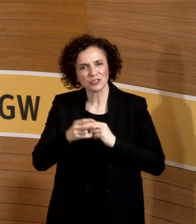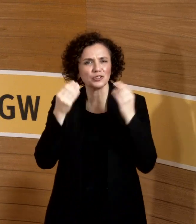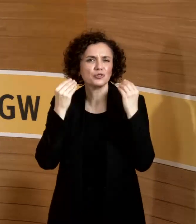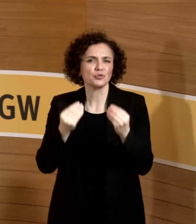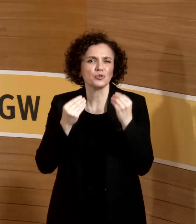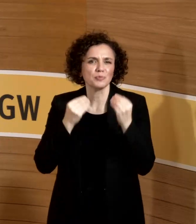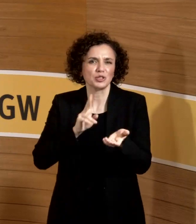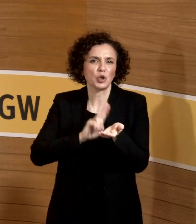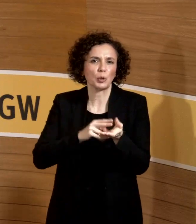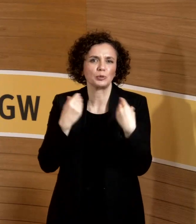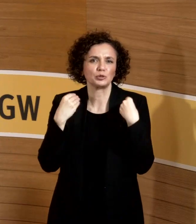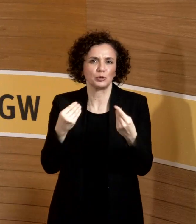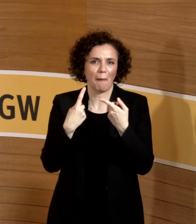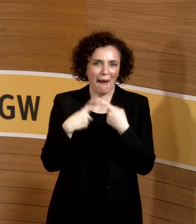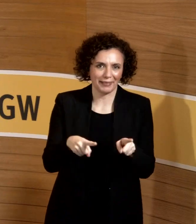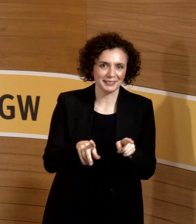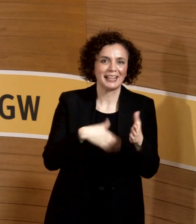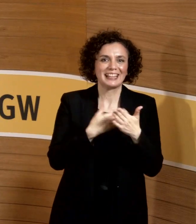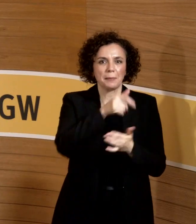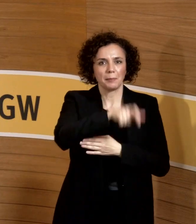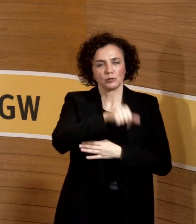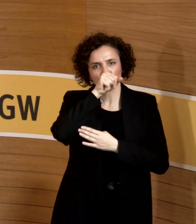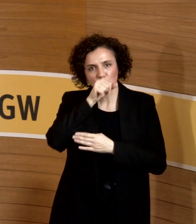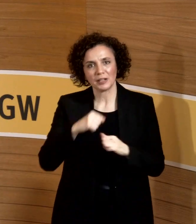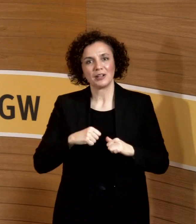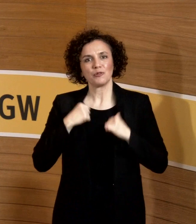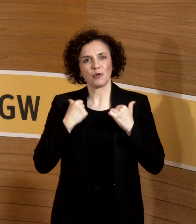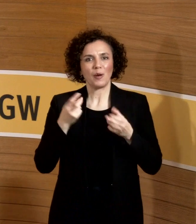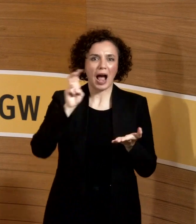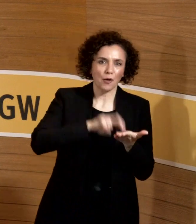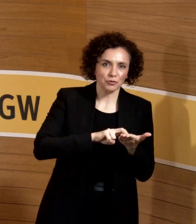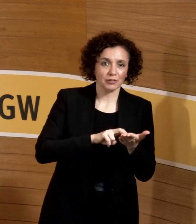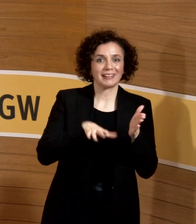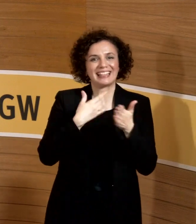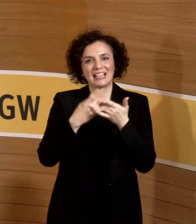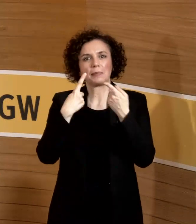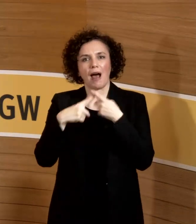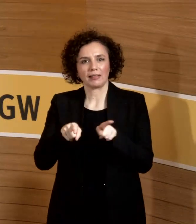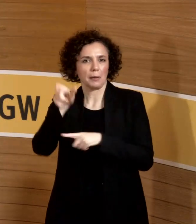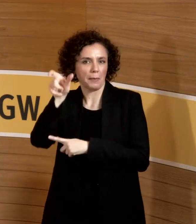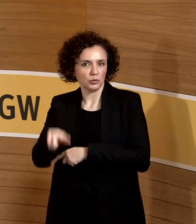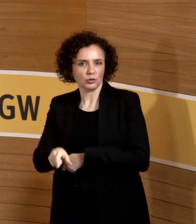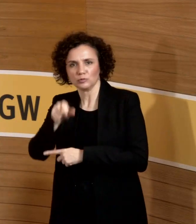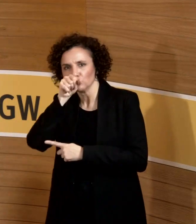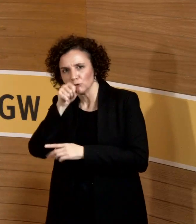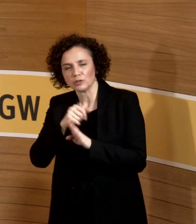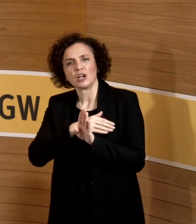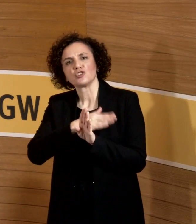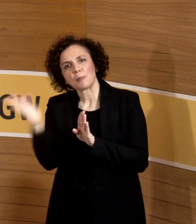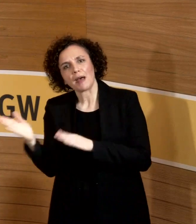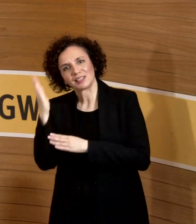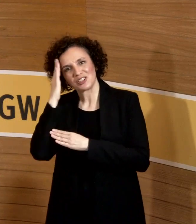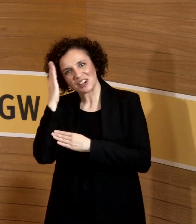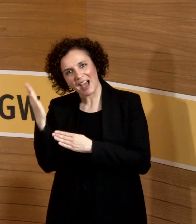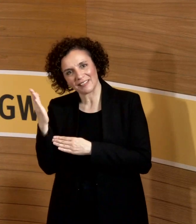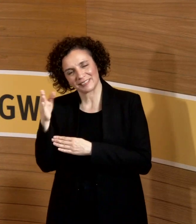aufstehen und die gerne spät ins Bett gehen. Man weiß, der Shift vom Chronotyp ist, Sie kennen es, Ihre kleinen